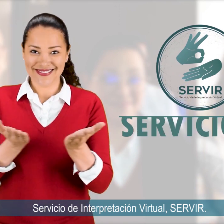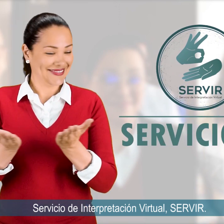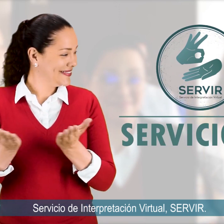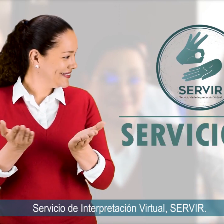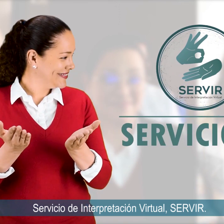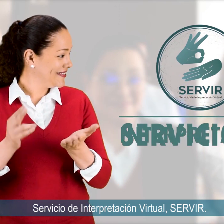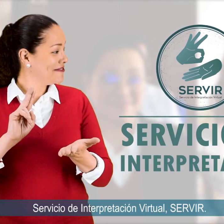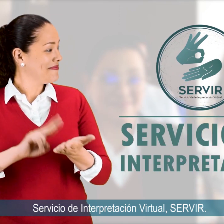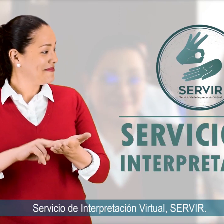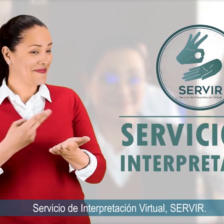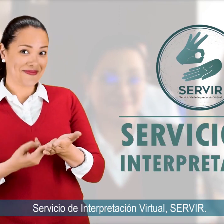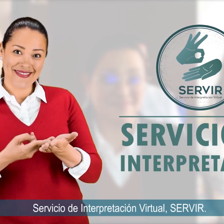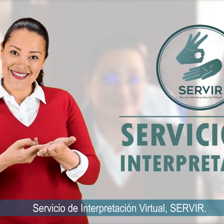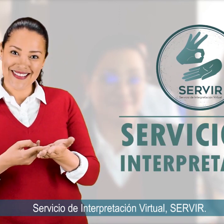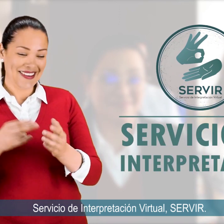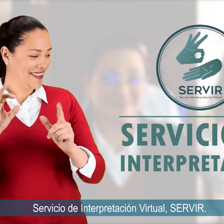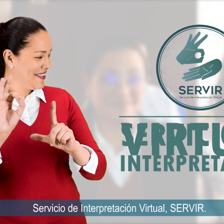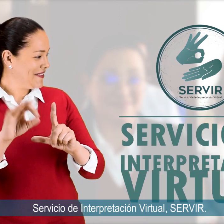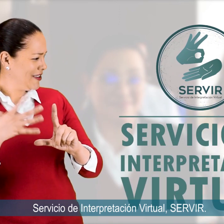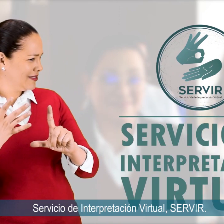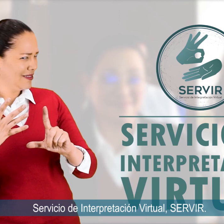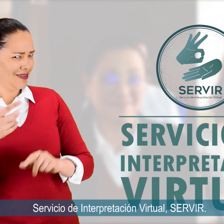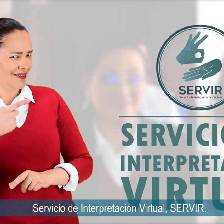Servicio de Interpretación Virtual Servir